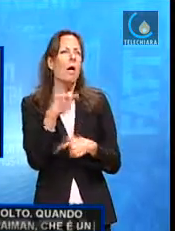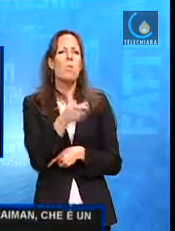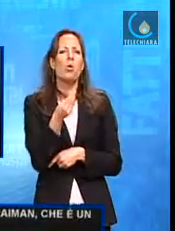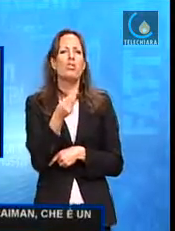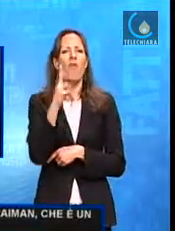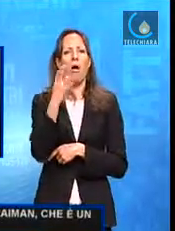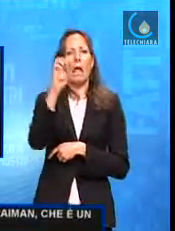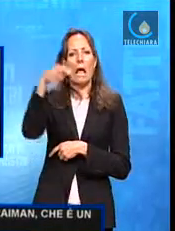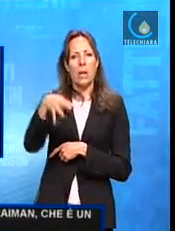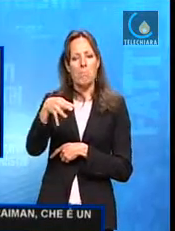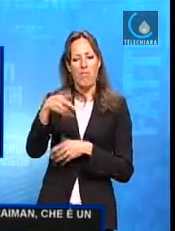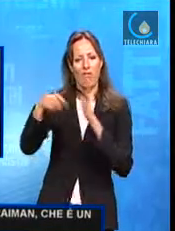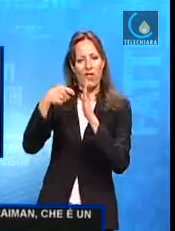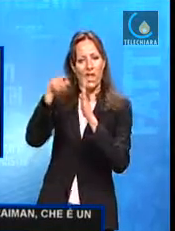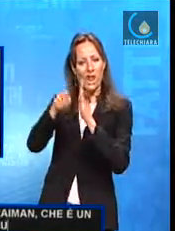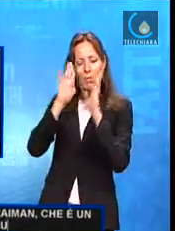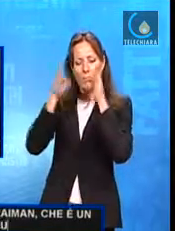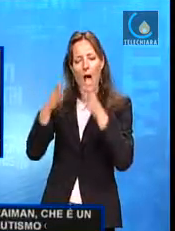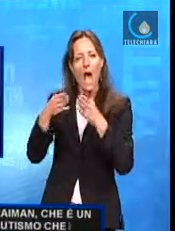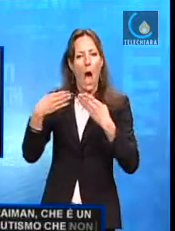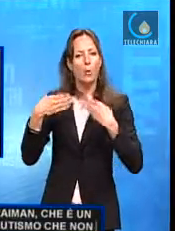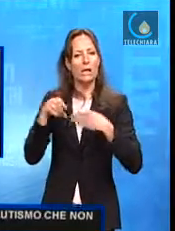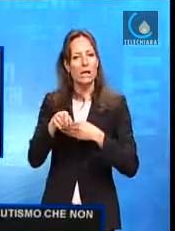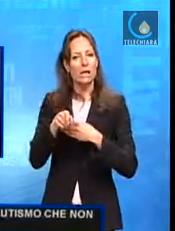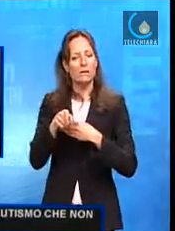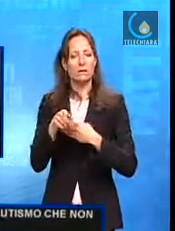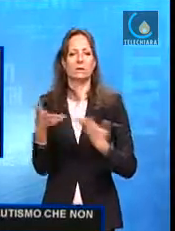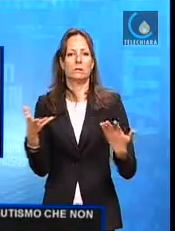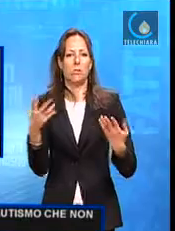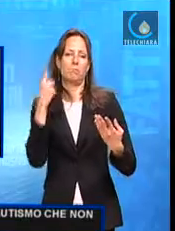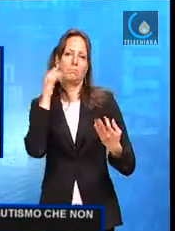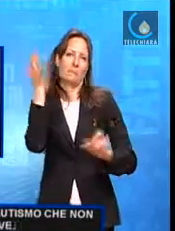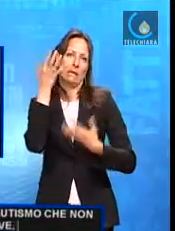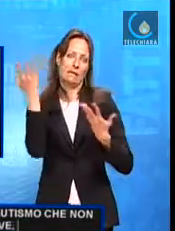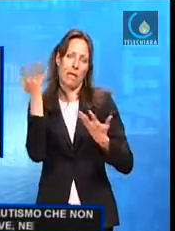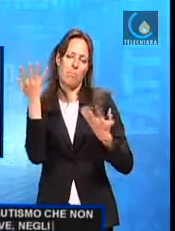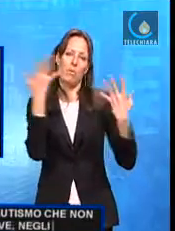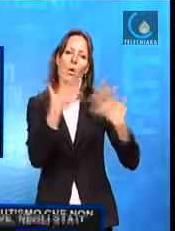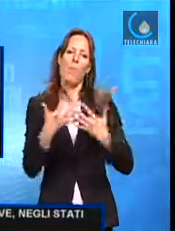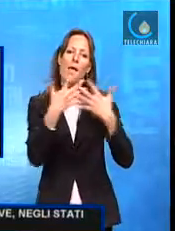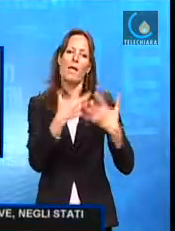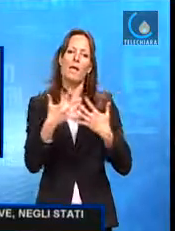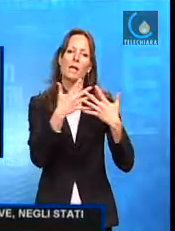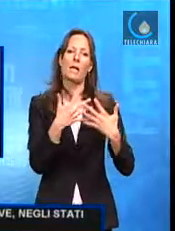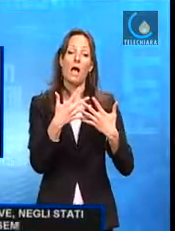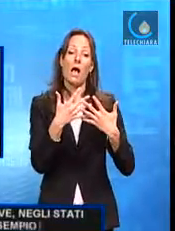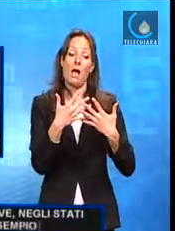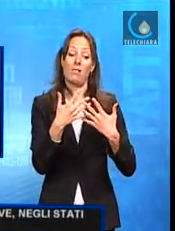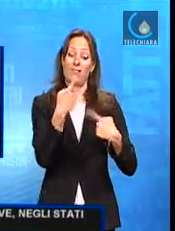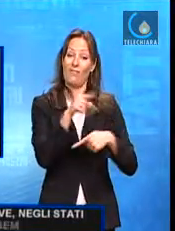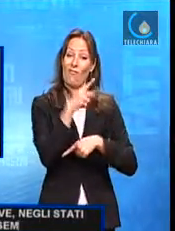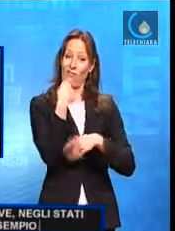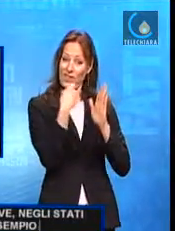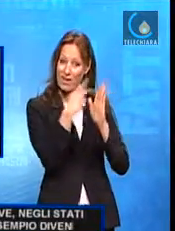che non è una disabilità lieve, negli Stati Uniti, per fare un esempio, diventa modello di